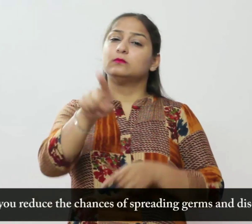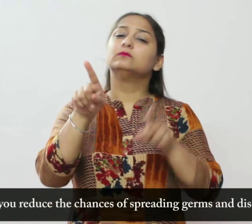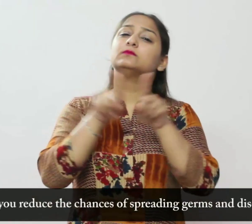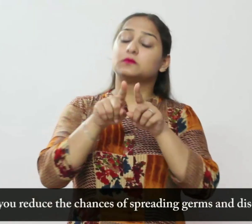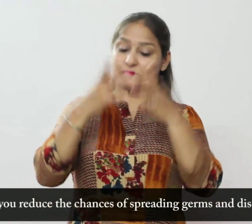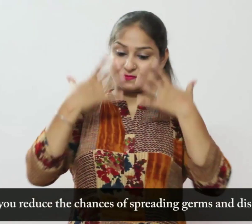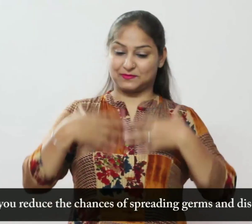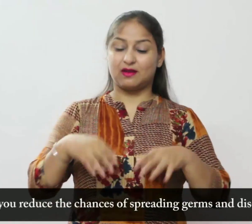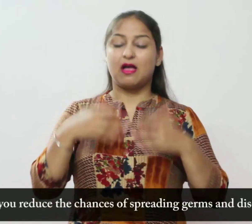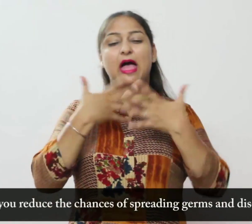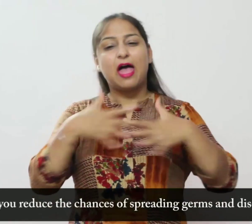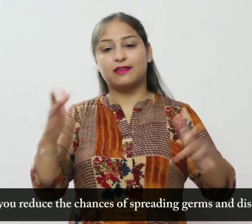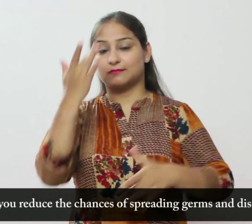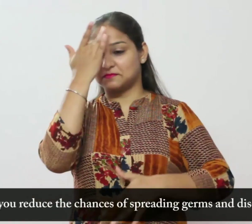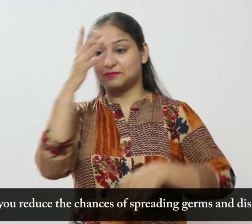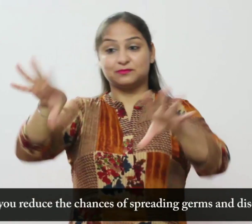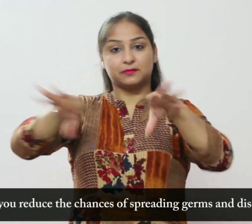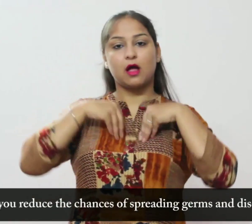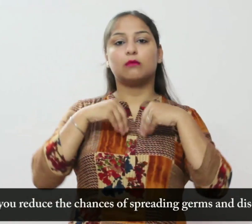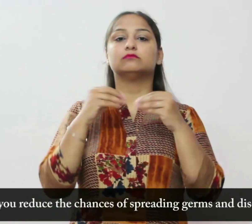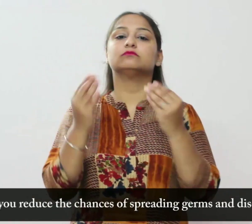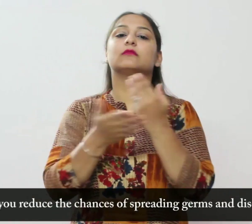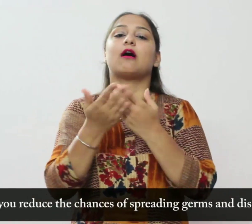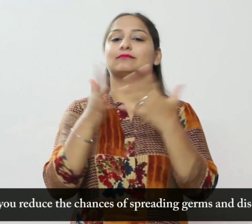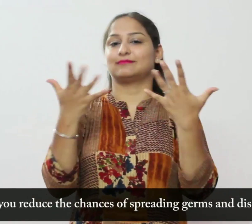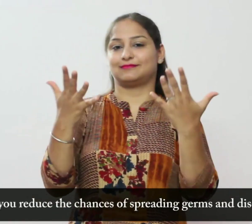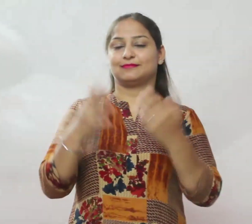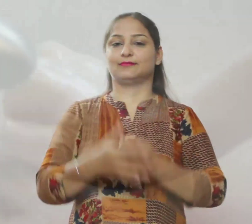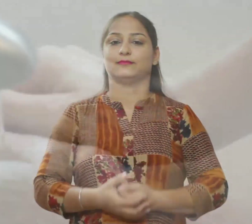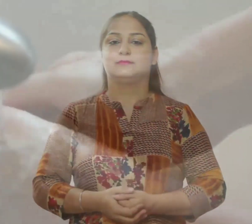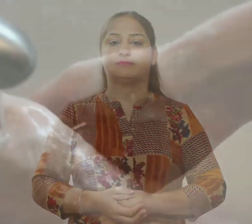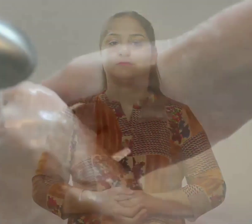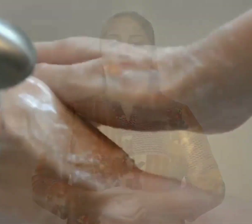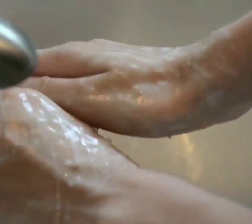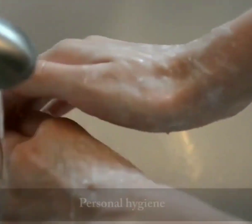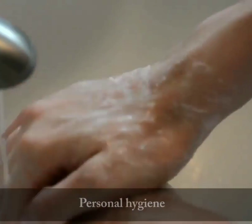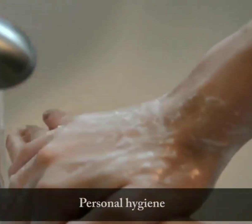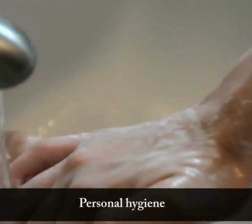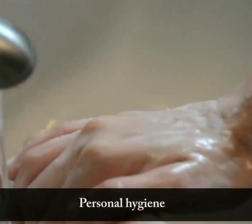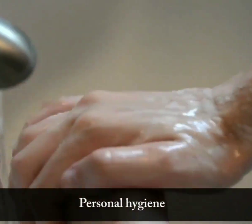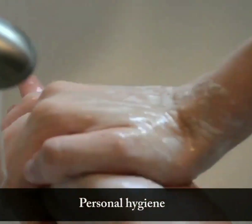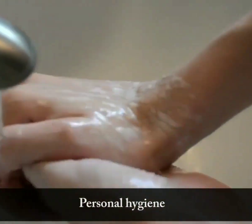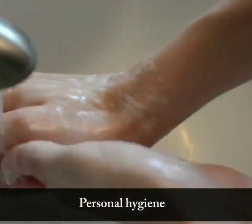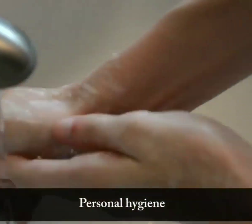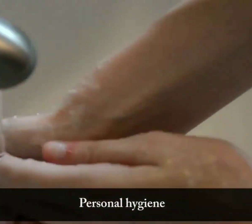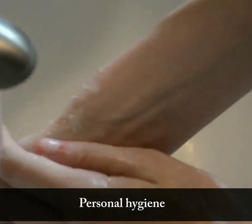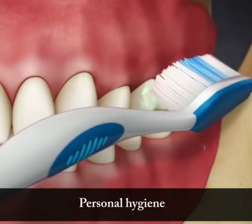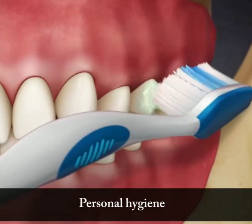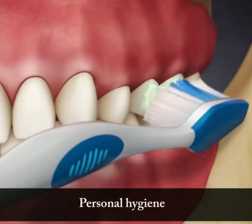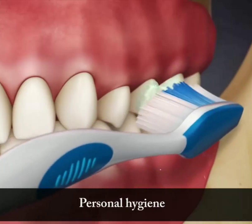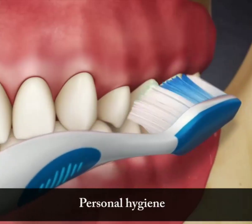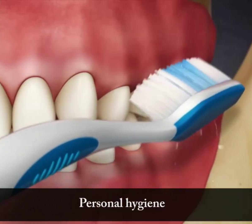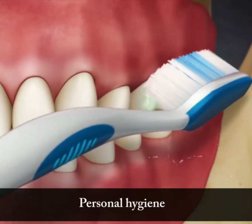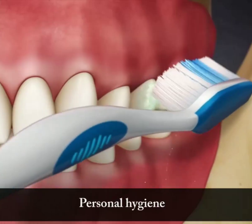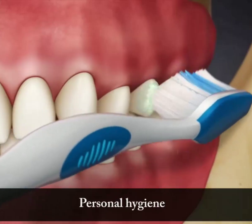सुनिक्षित करें ताकि आप किटानों और बिमारियों के फैलने की संभावना को कम कर